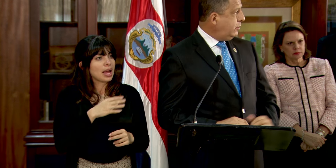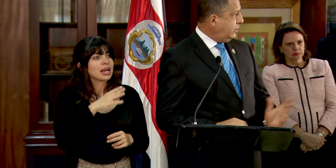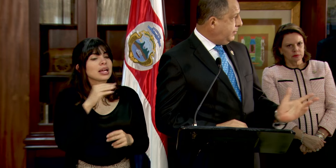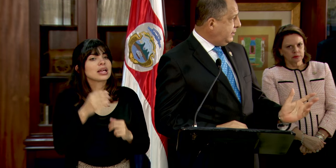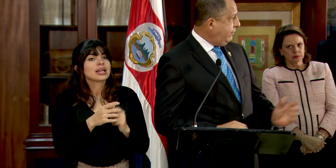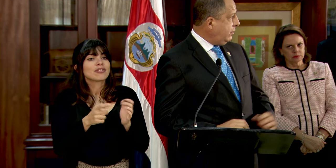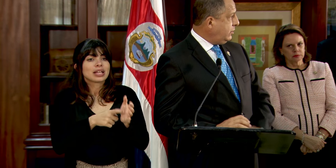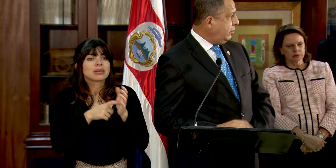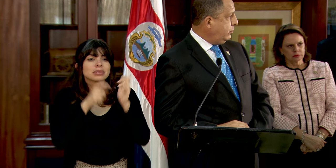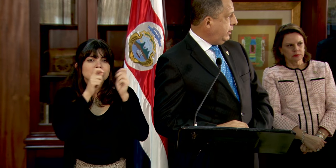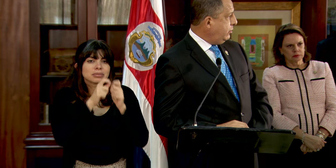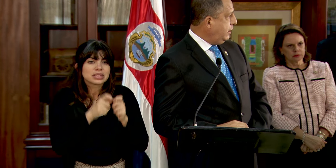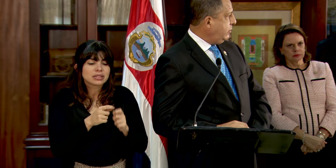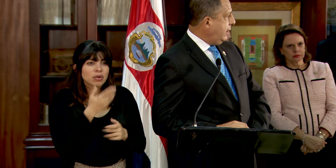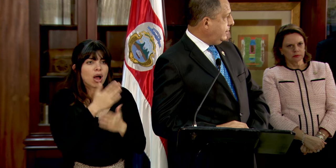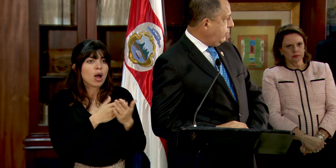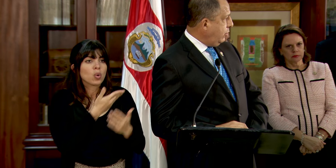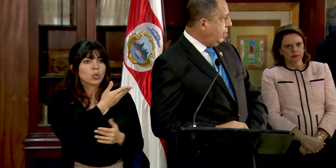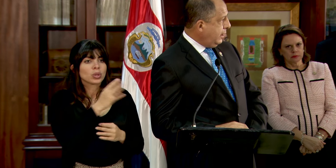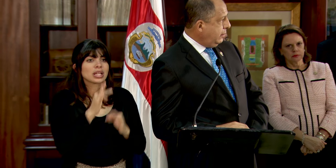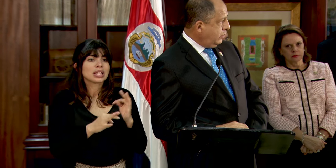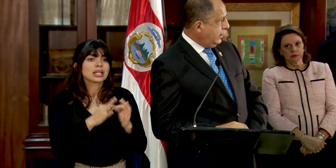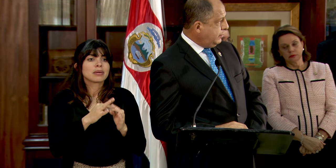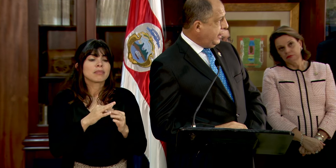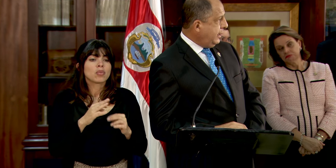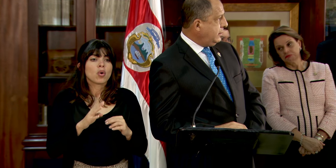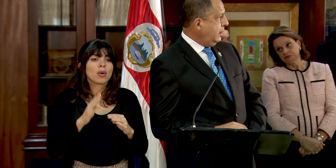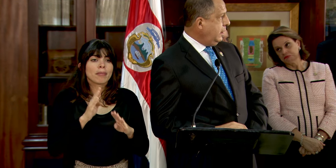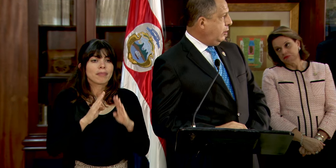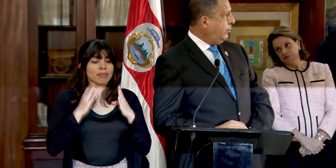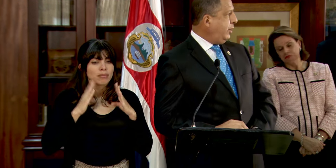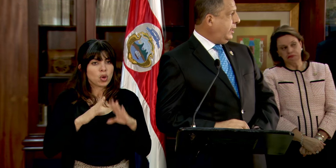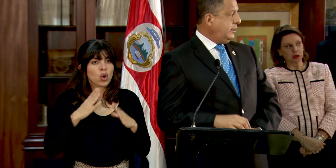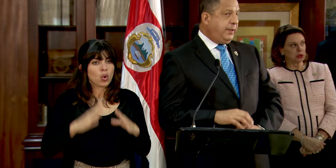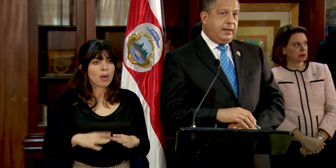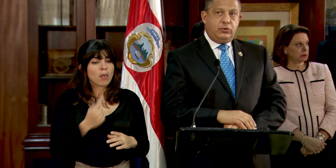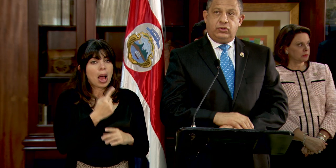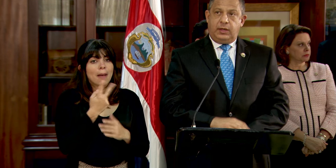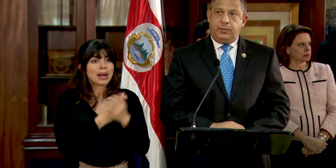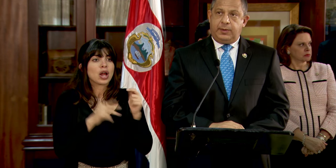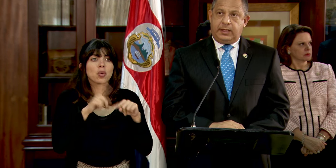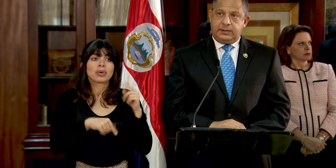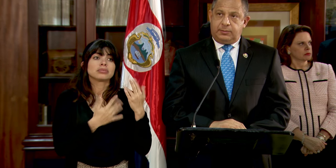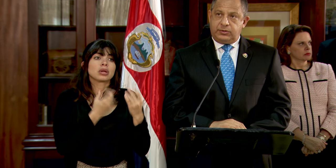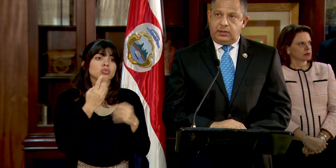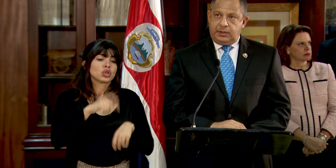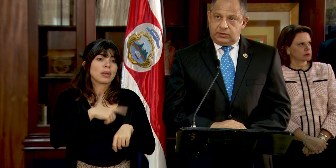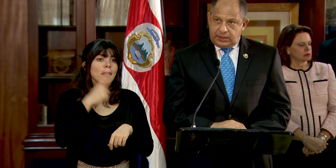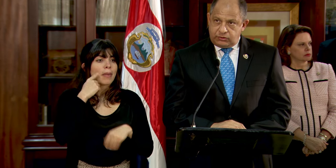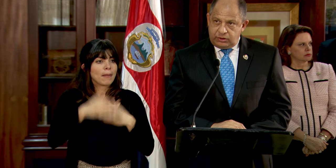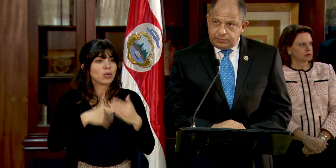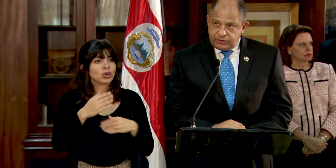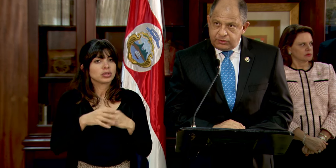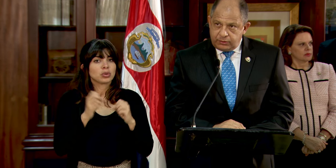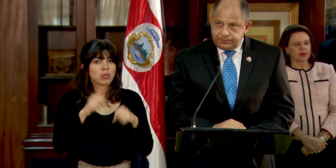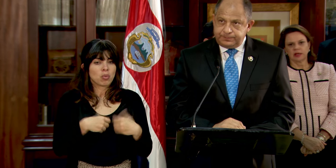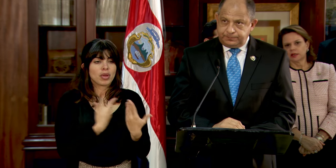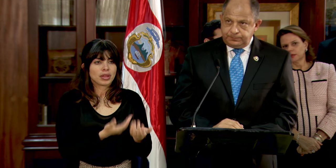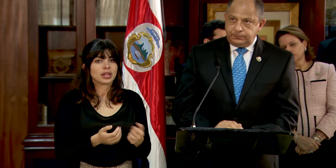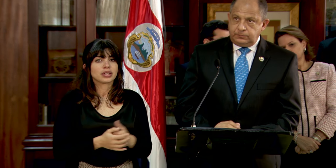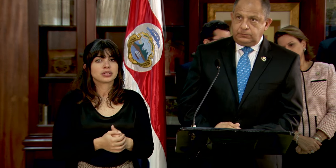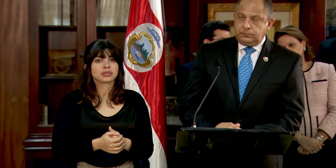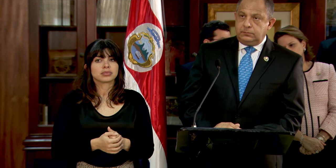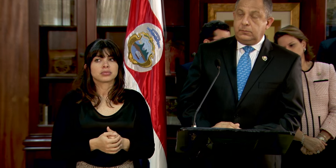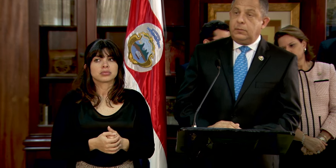los requerimientos específicos, algunos de ellos de naturaleza biológica de algunas de las parejas que no pueden esperar mucho tiempo para que este procedimiento esté a su disposición.